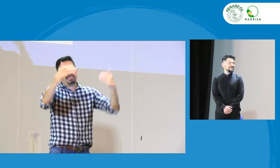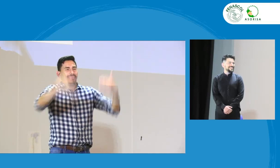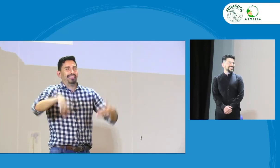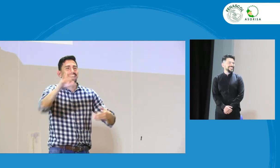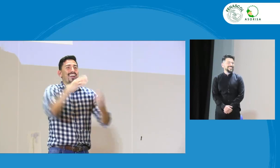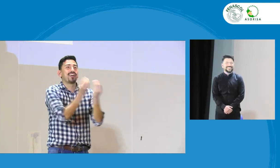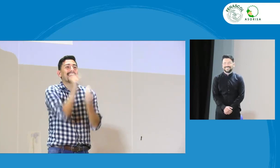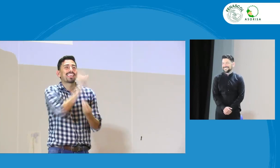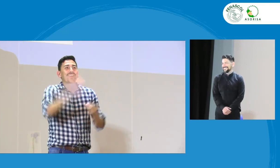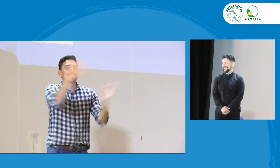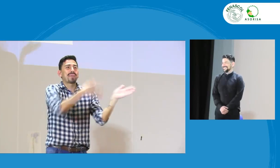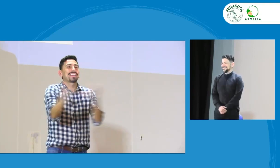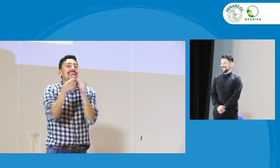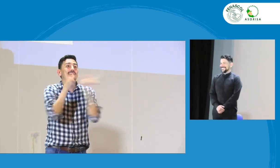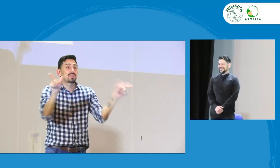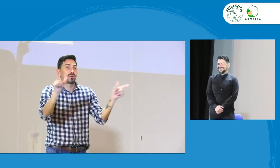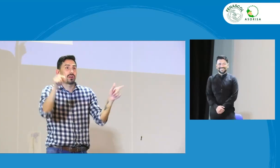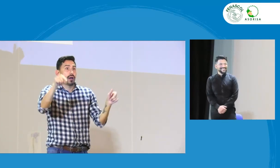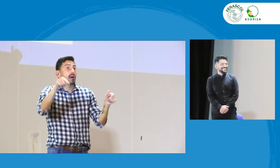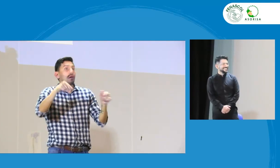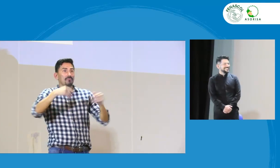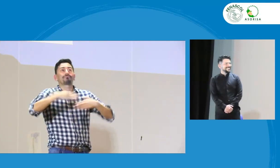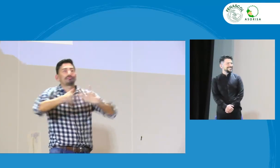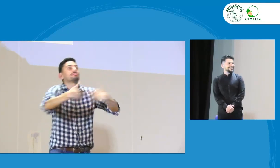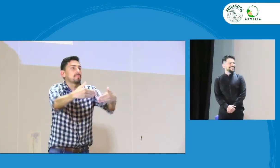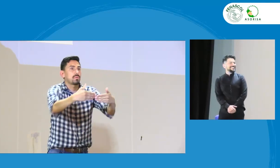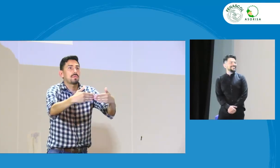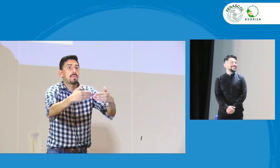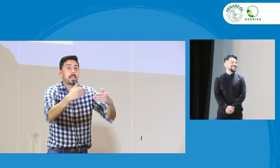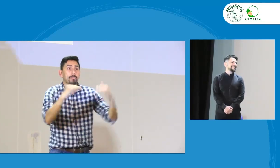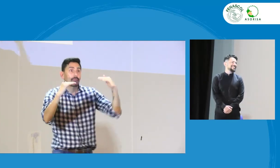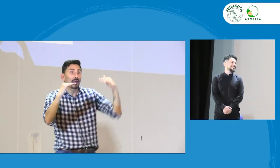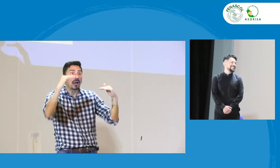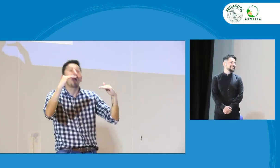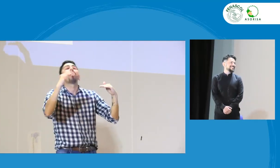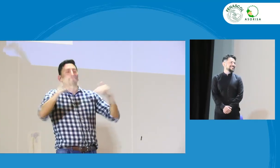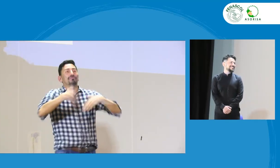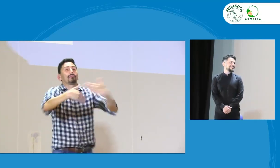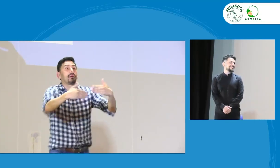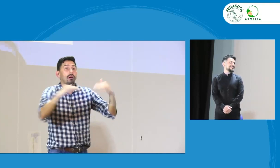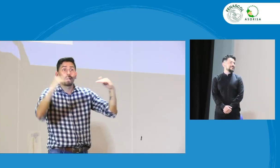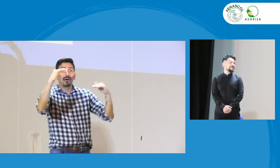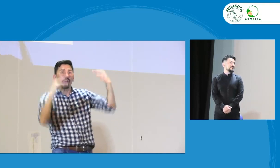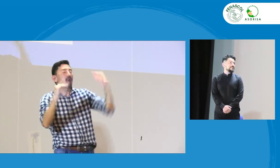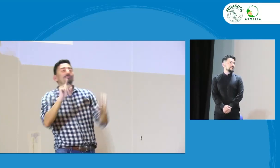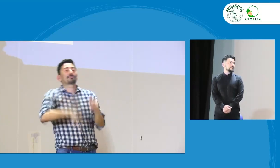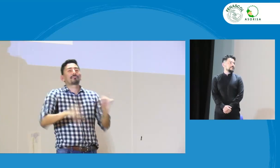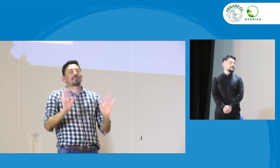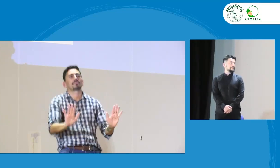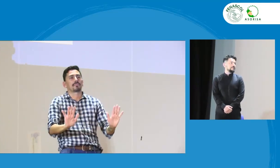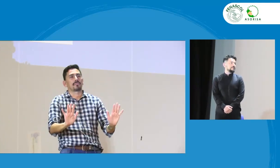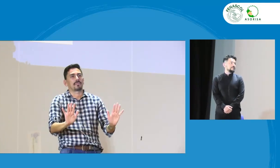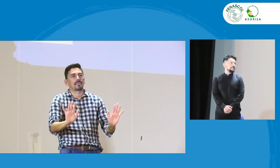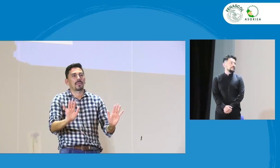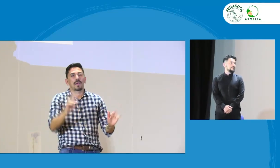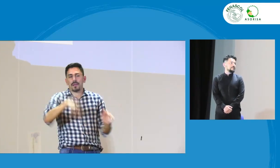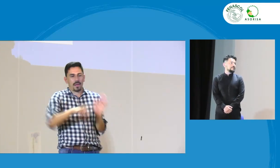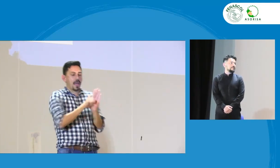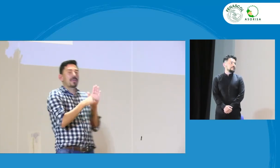hablando de discapacidad, perdón, en este plan, en este Consejo Nacional de Planeación Lingüística, no puede ser la mayoría